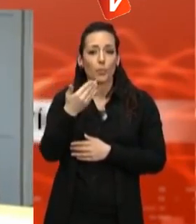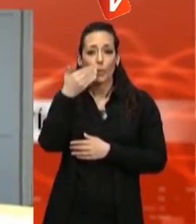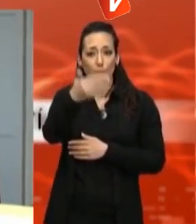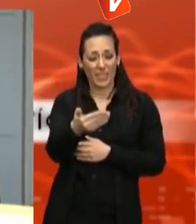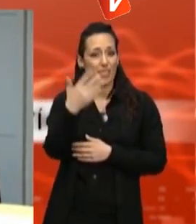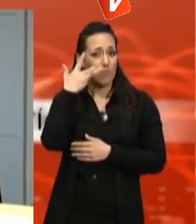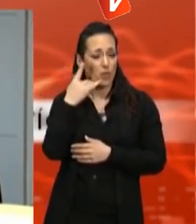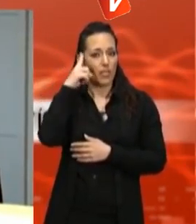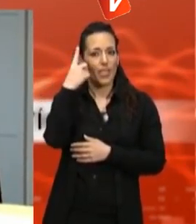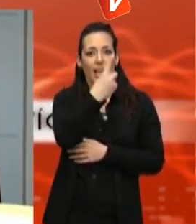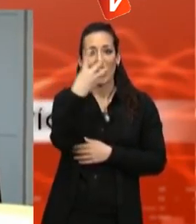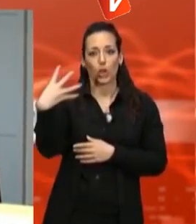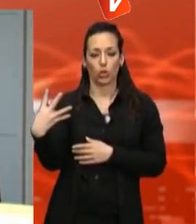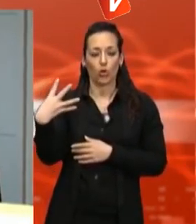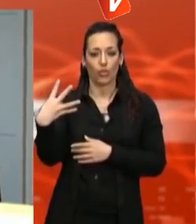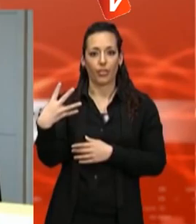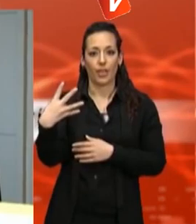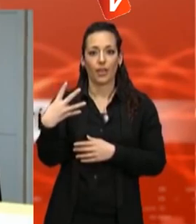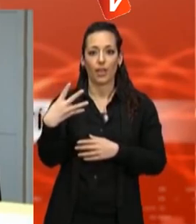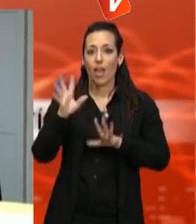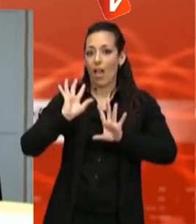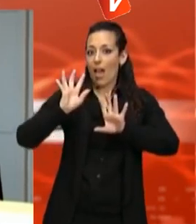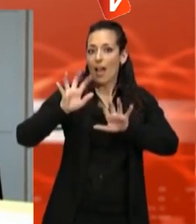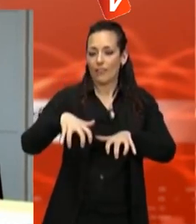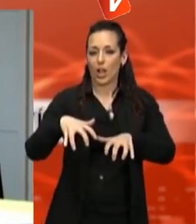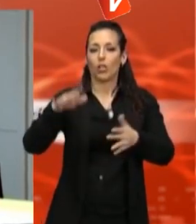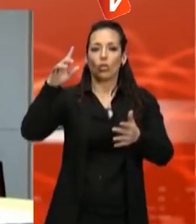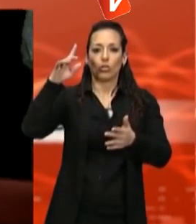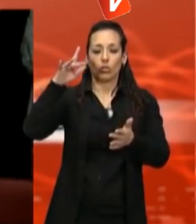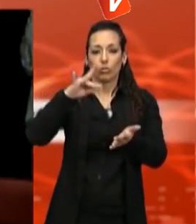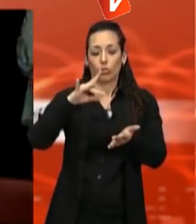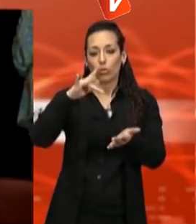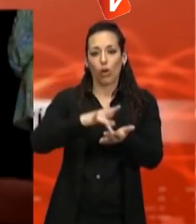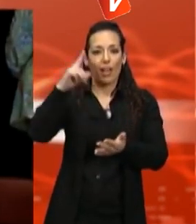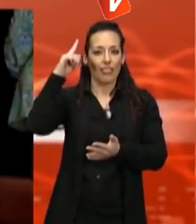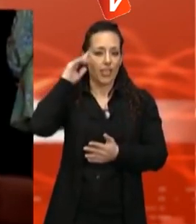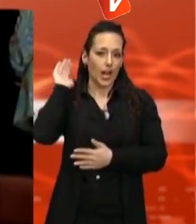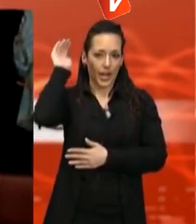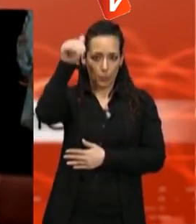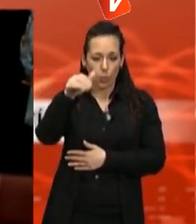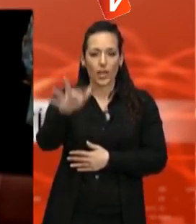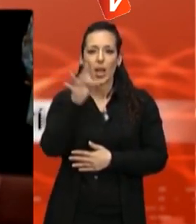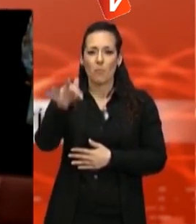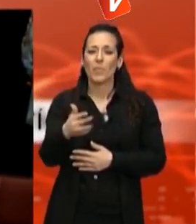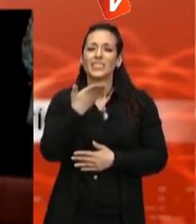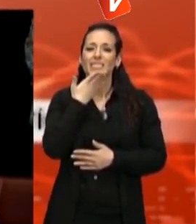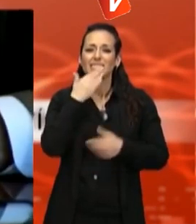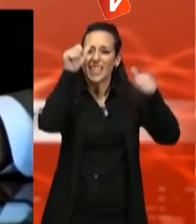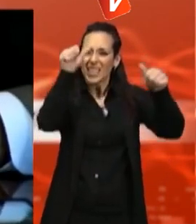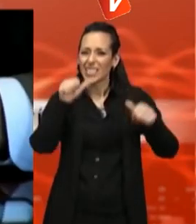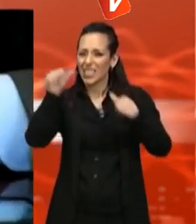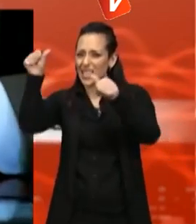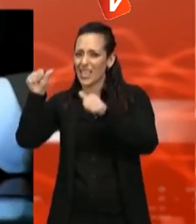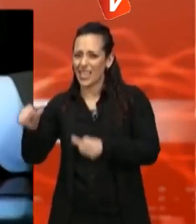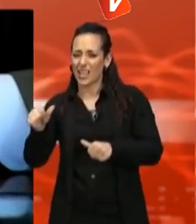el 14 d'abril i que retirin tots els símbols feixistes presents a la ciutat. Aquesta petició també l'ha recollida al grup d'Iniciativa per Catalunya, que pretén que